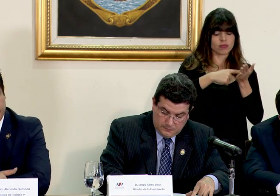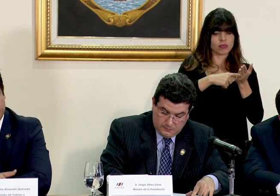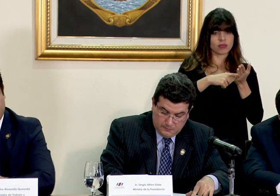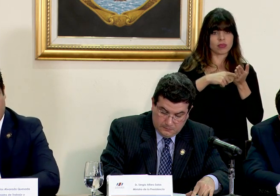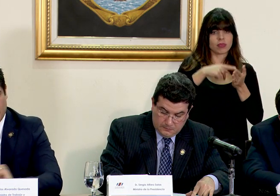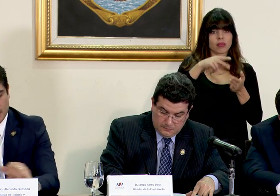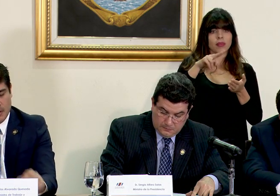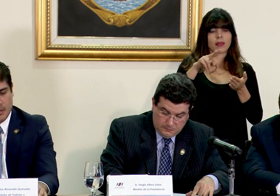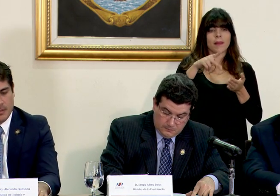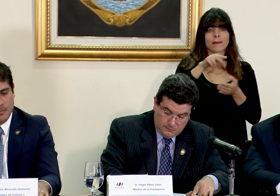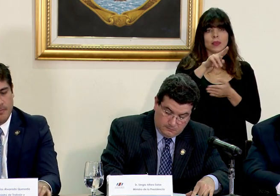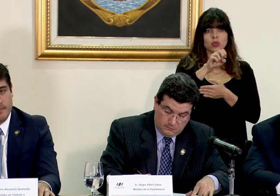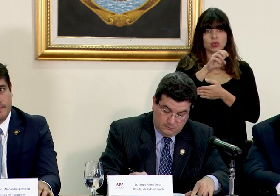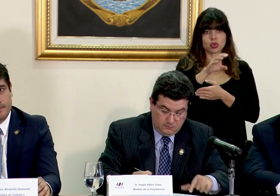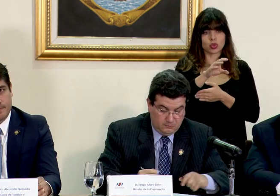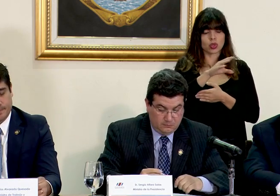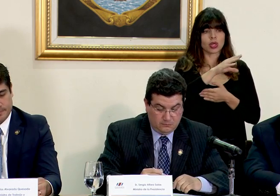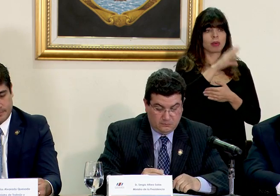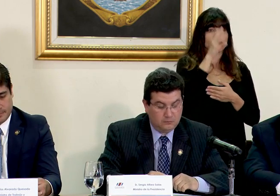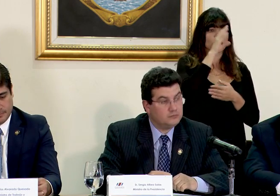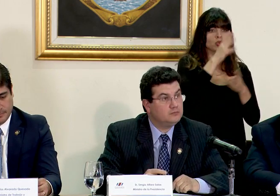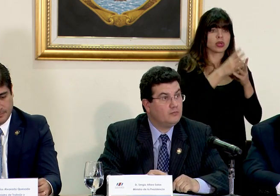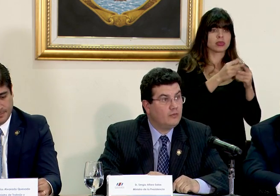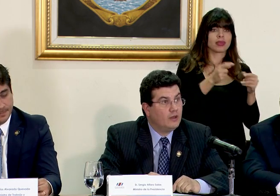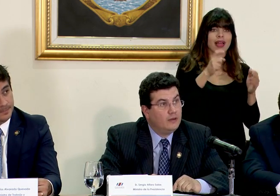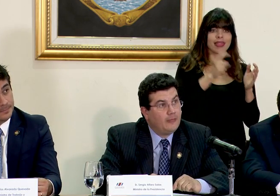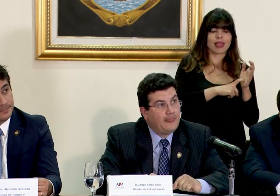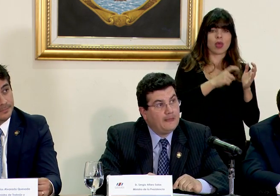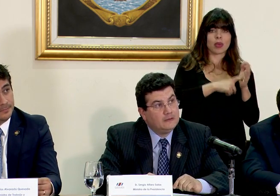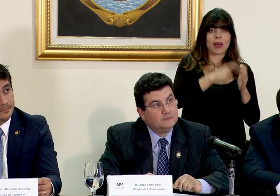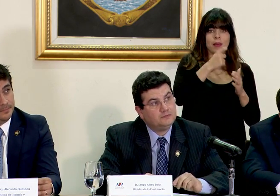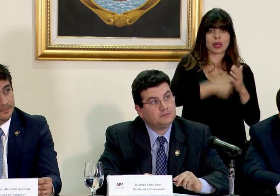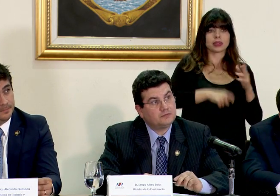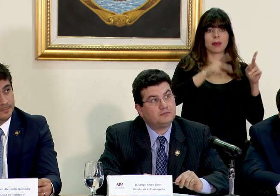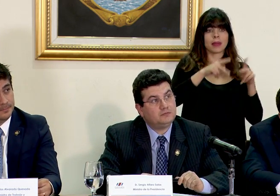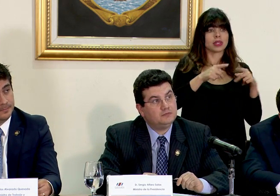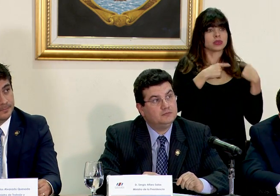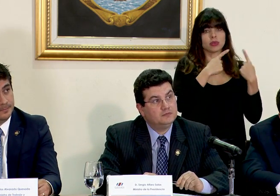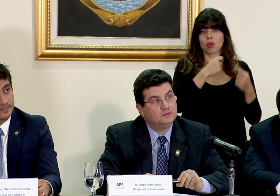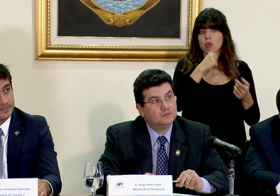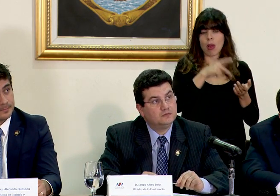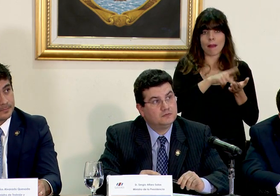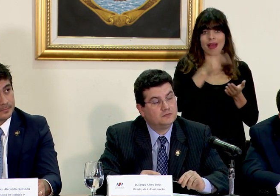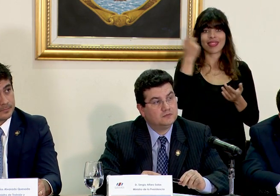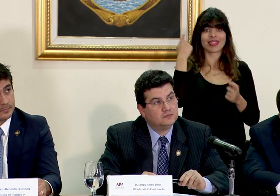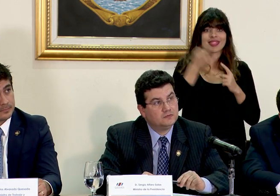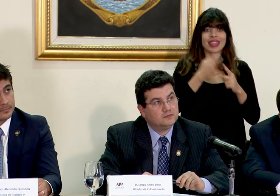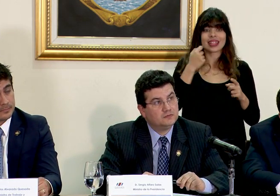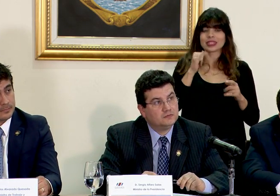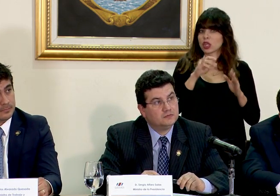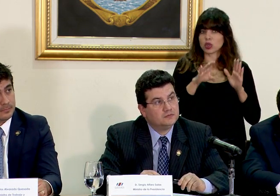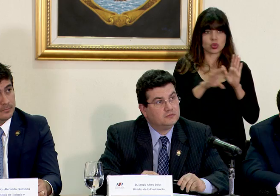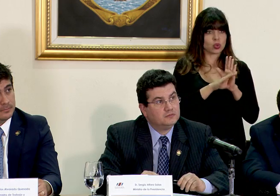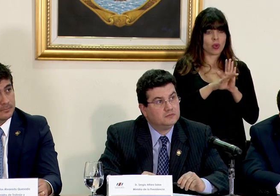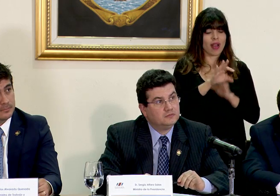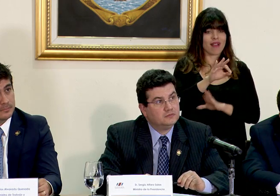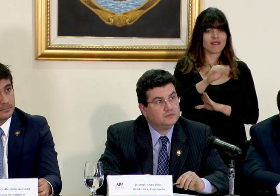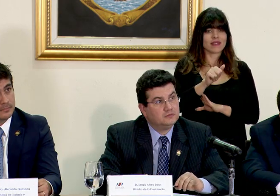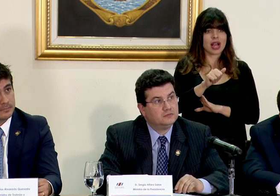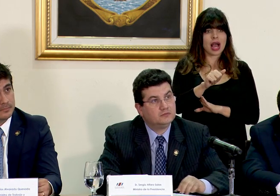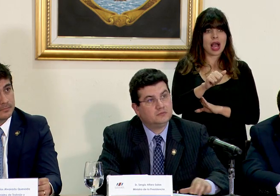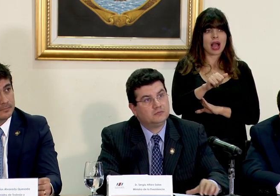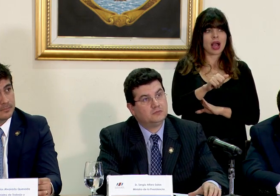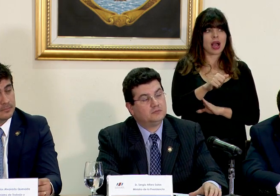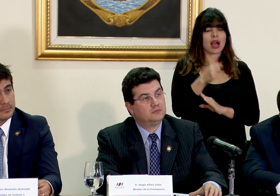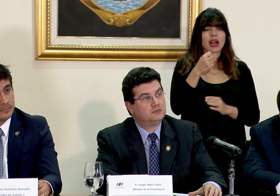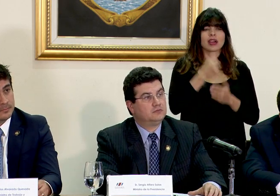una propuesta que está haciendo de condonar la deuda de este impuesto a las personas que no lo pagaron desde que se declaró inconstitucional el frente amplio lo